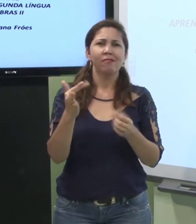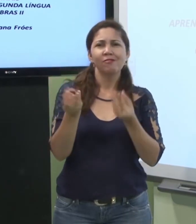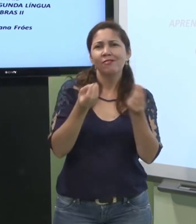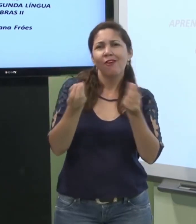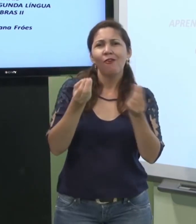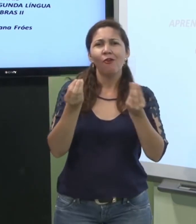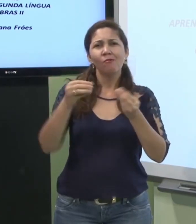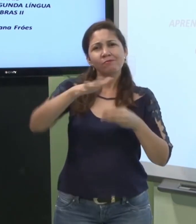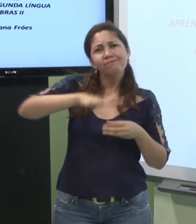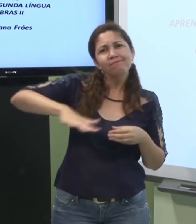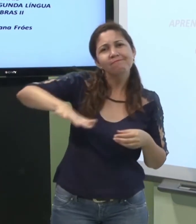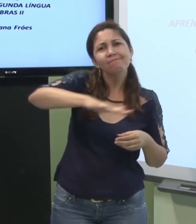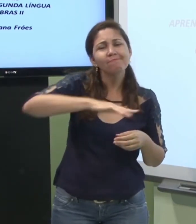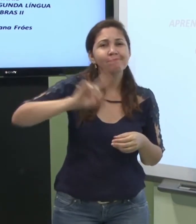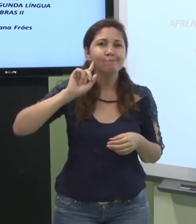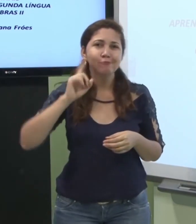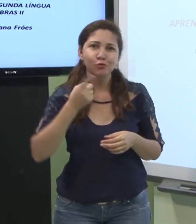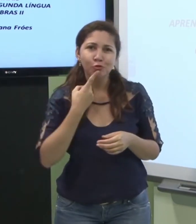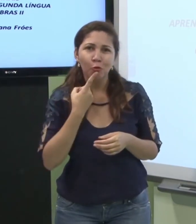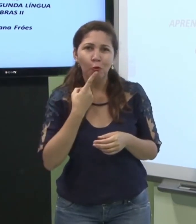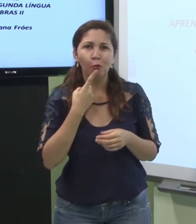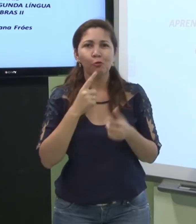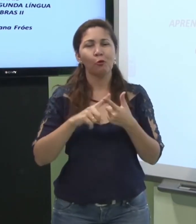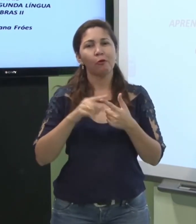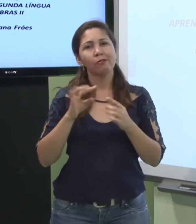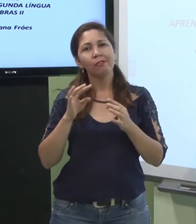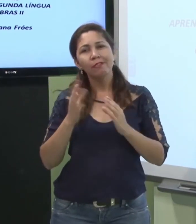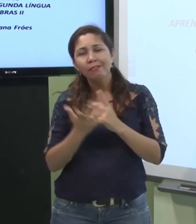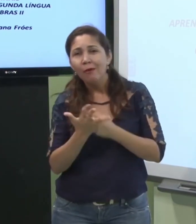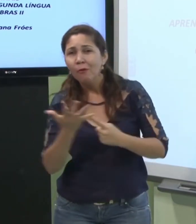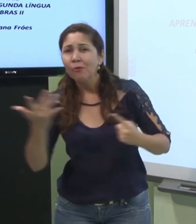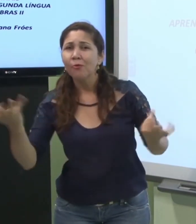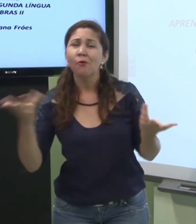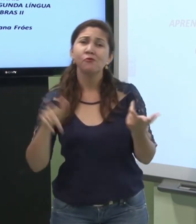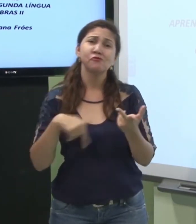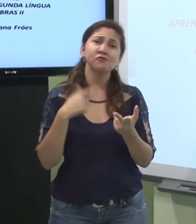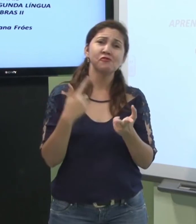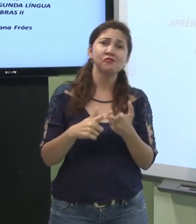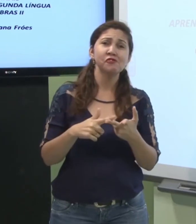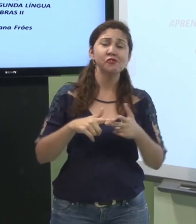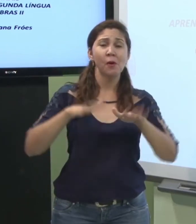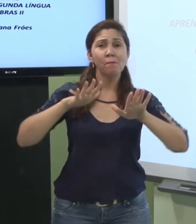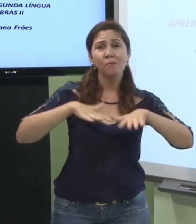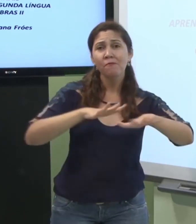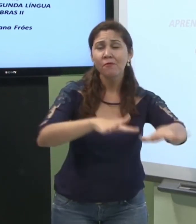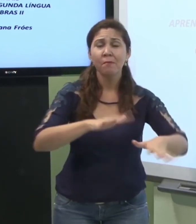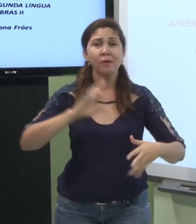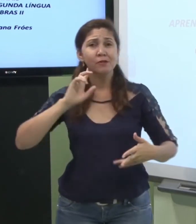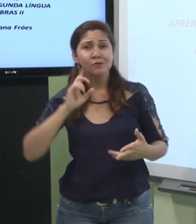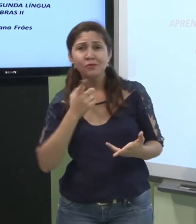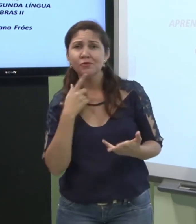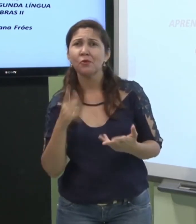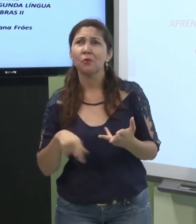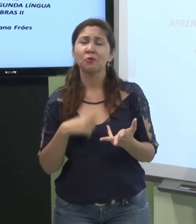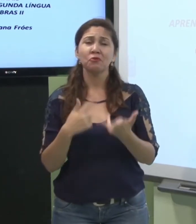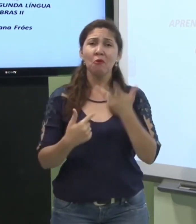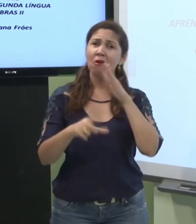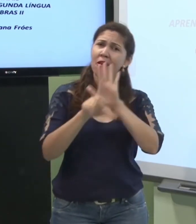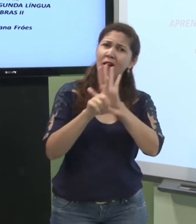sobre tecnologia surda, movimento surdo, sobre leis